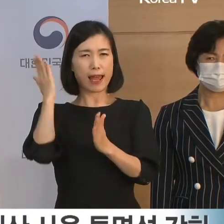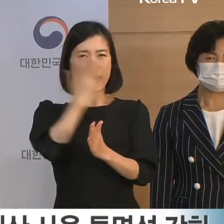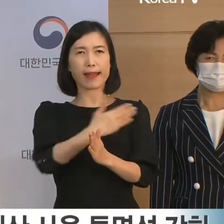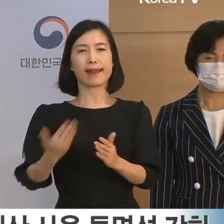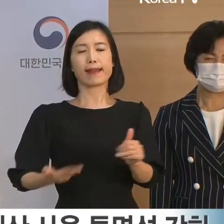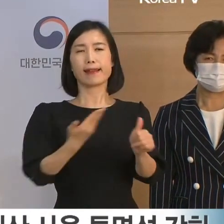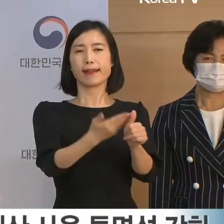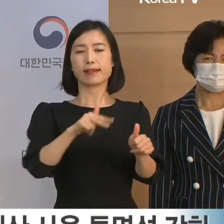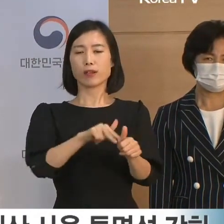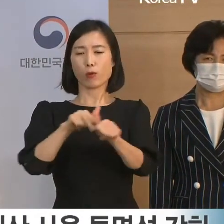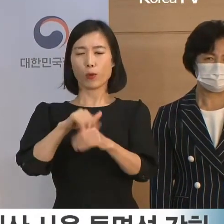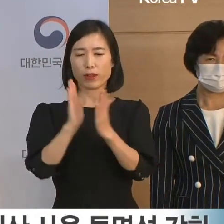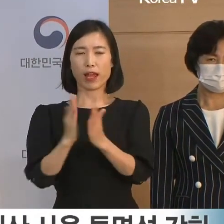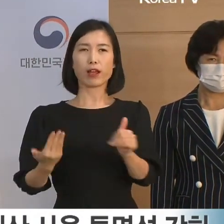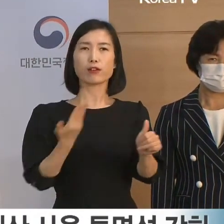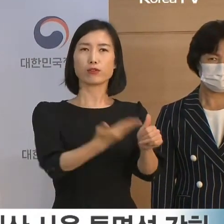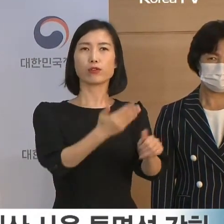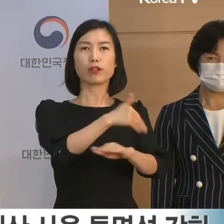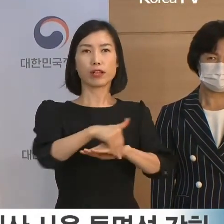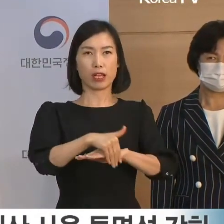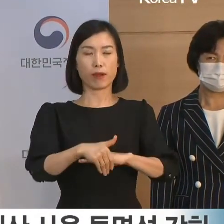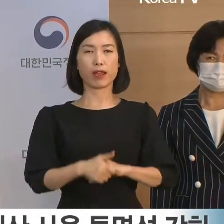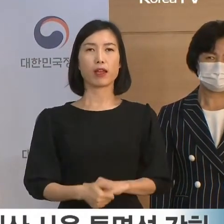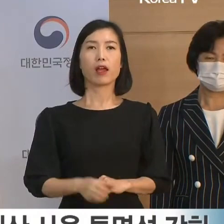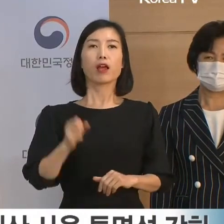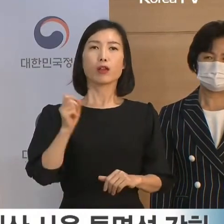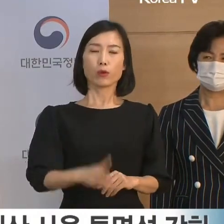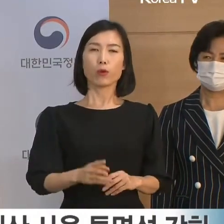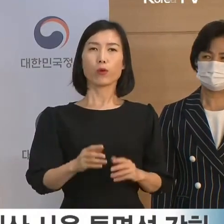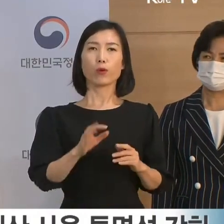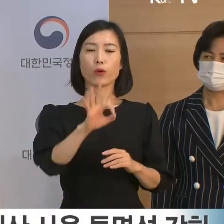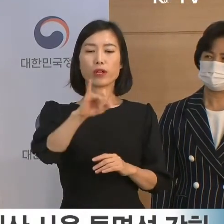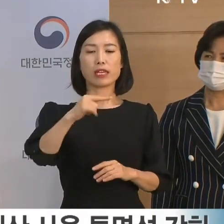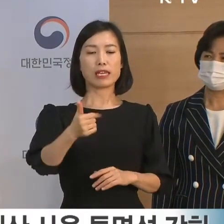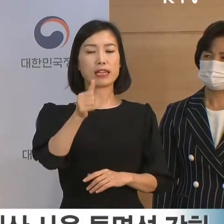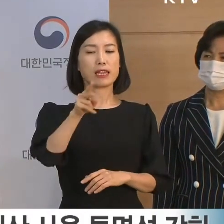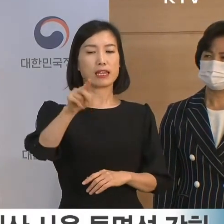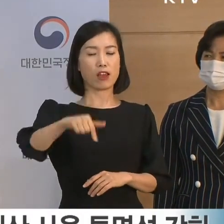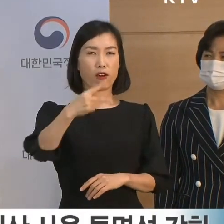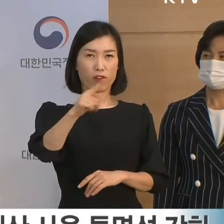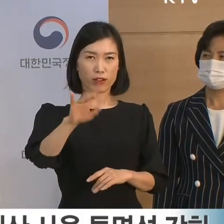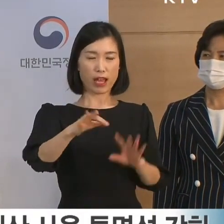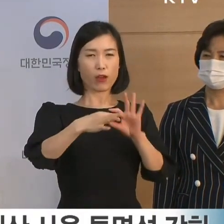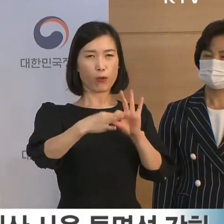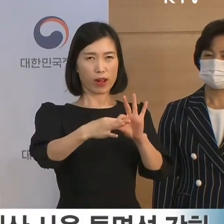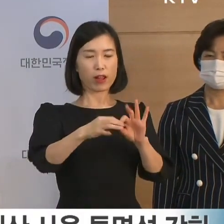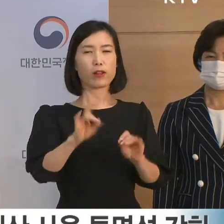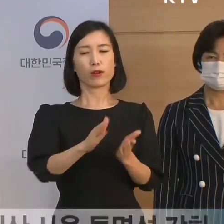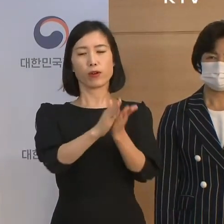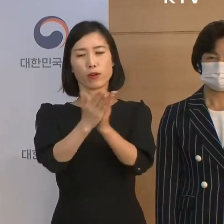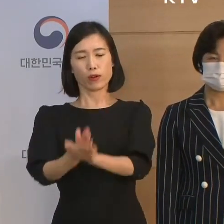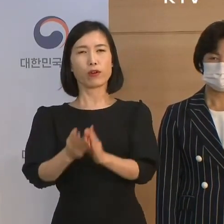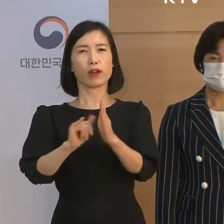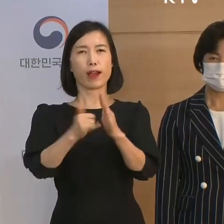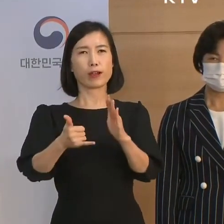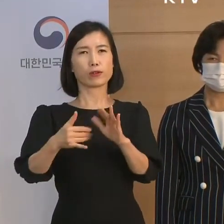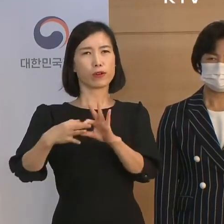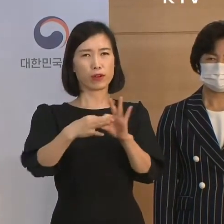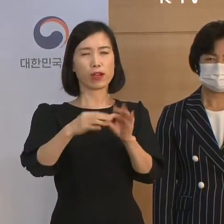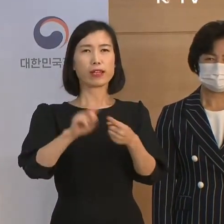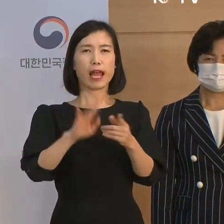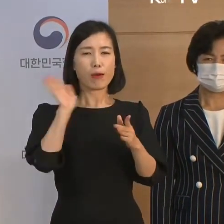제공하겠습니다. 또한 인혁당 소송 관계자, 세월호 유가족 등과도 끊임없이